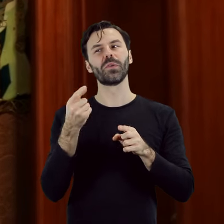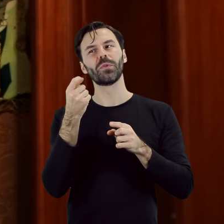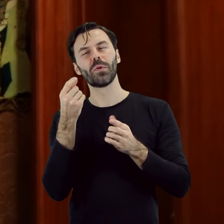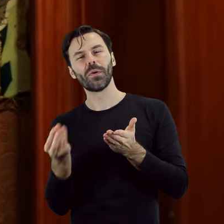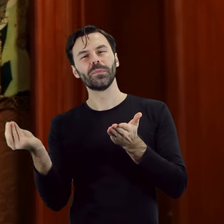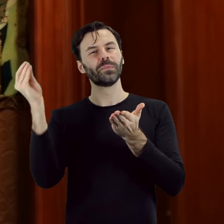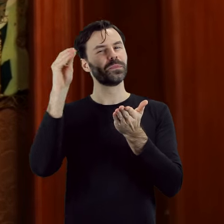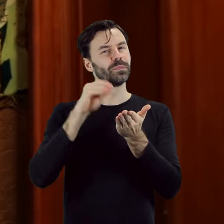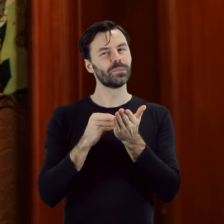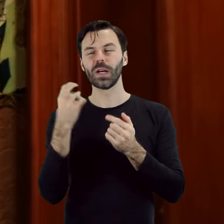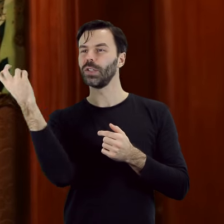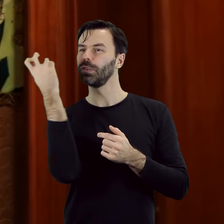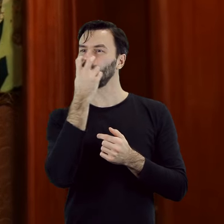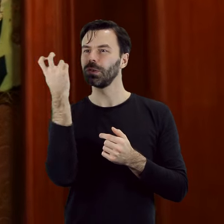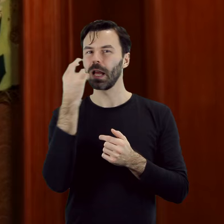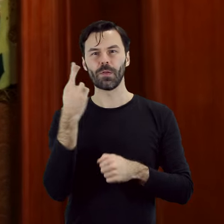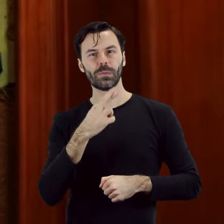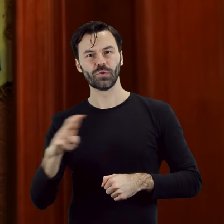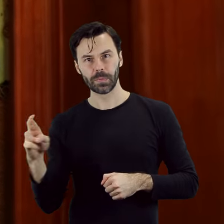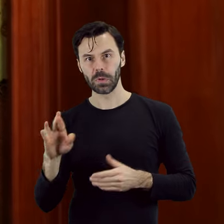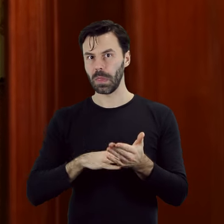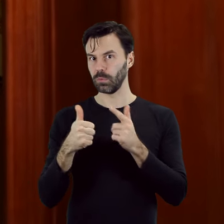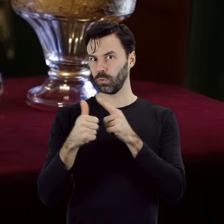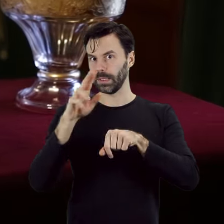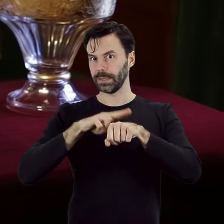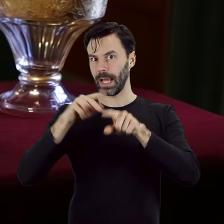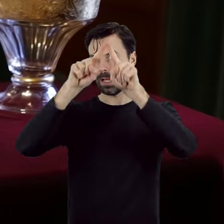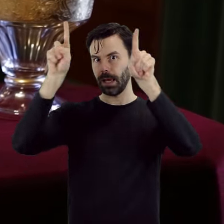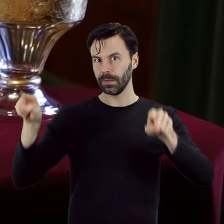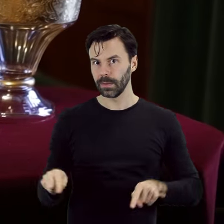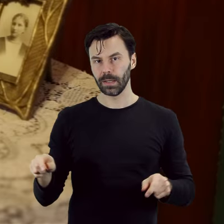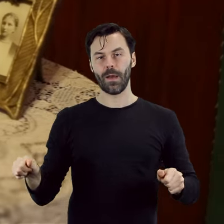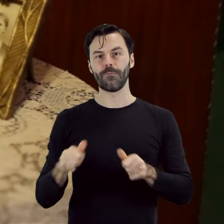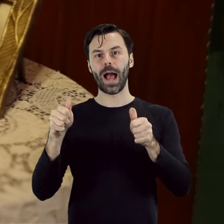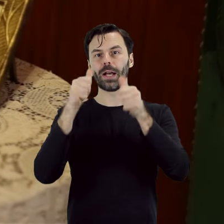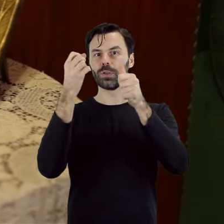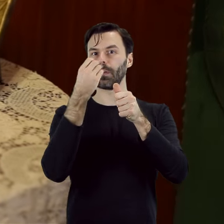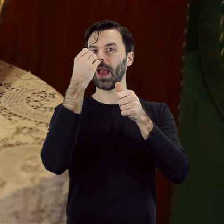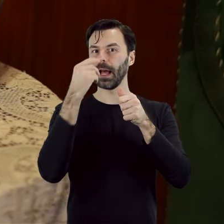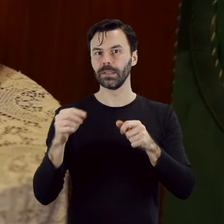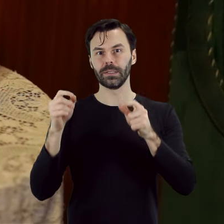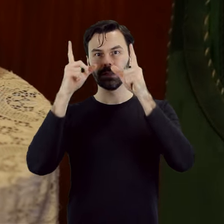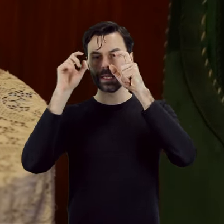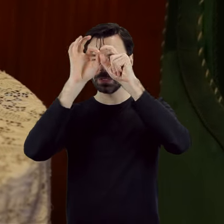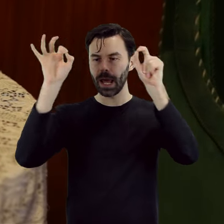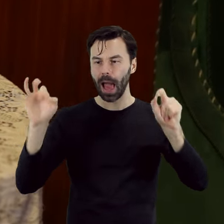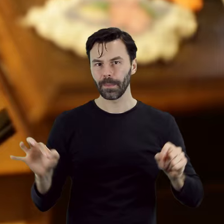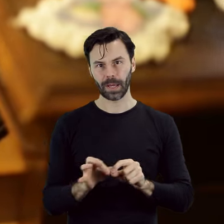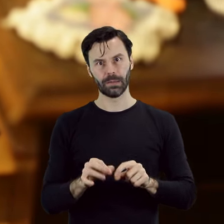wytworne w swej formie przedmioty, takie jak zegar, wazon czy ramka na zdjęcia. Warto również zwrócić uwagę na